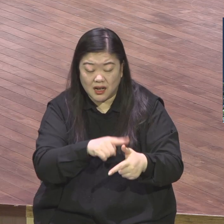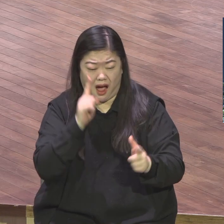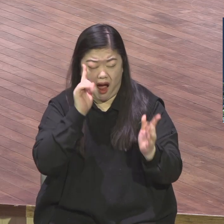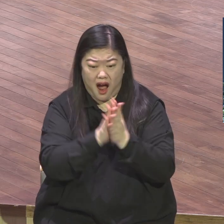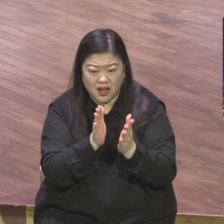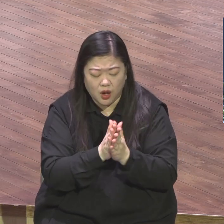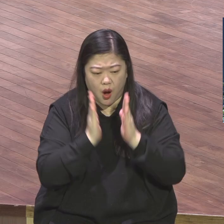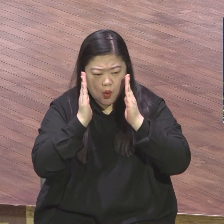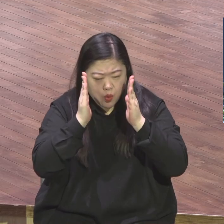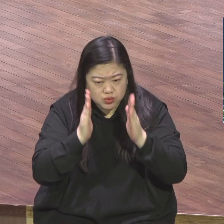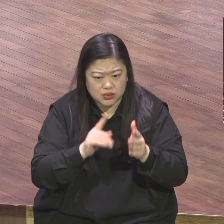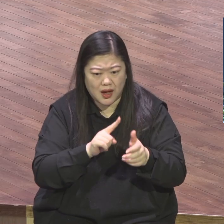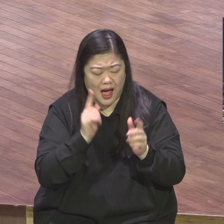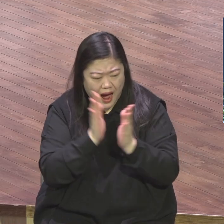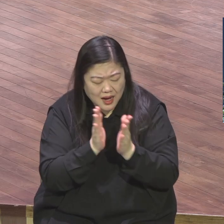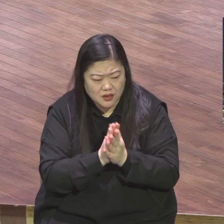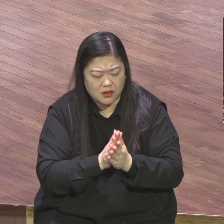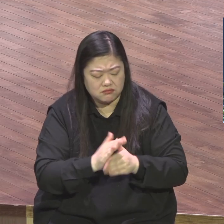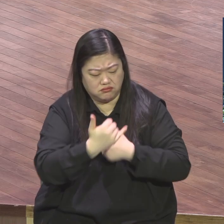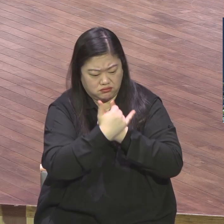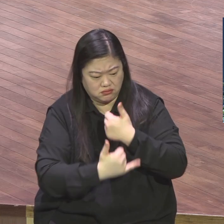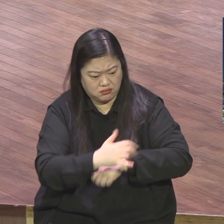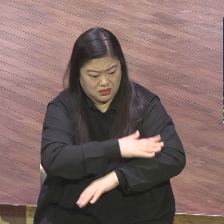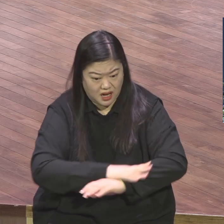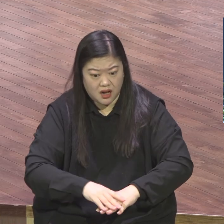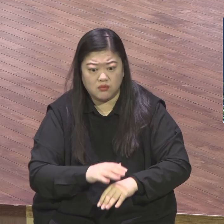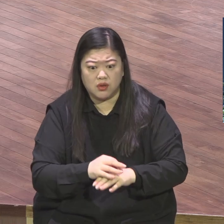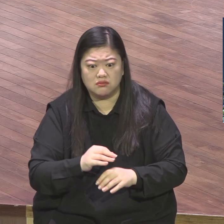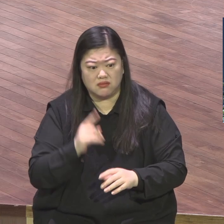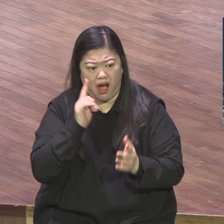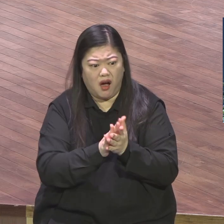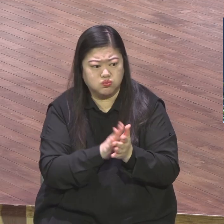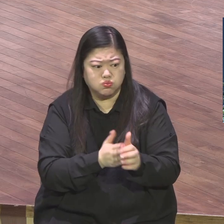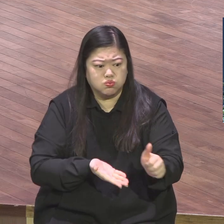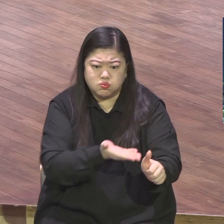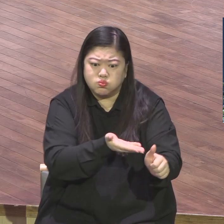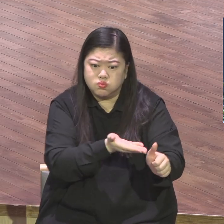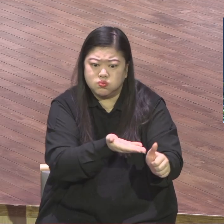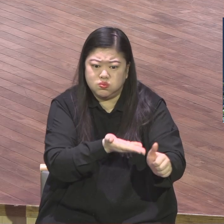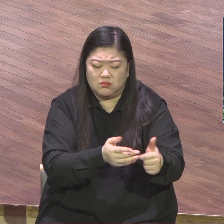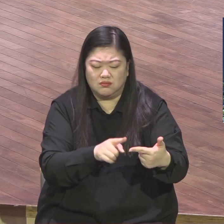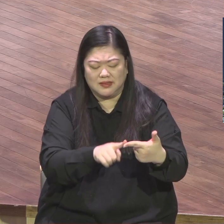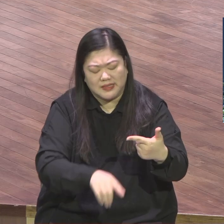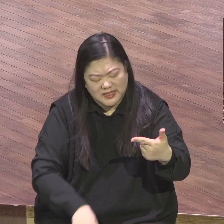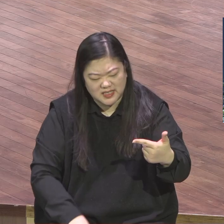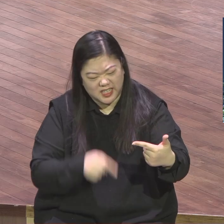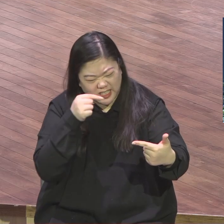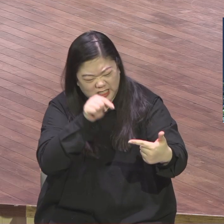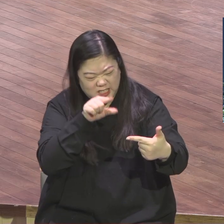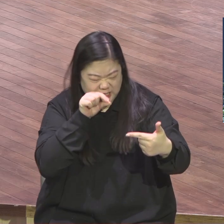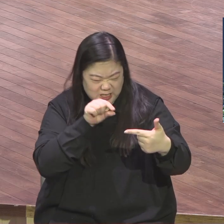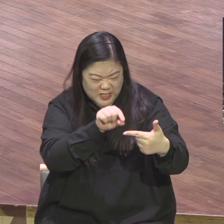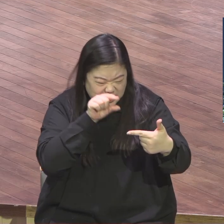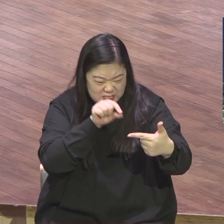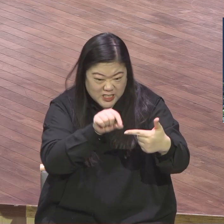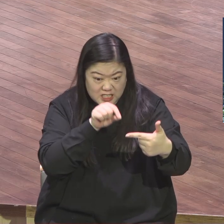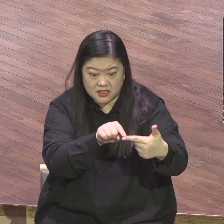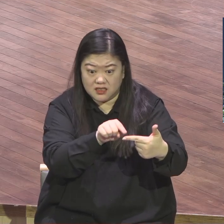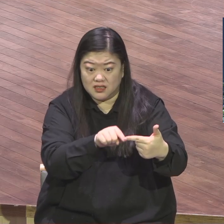하나님 그런 문제 믿으시기 바랍니다 생명구원 하나님 앞에 어떻게 하든지 내가 하나님의